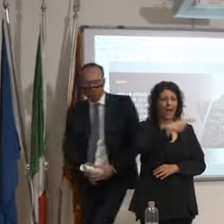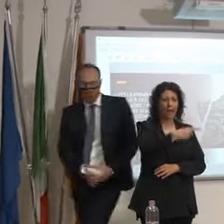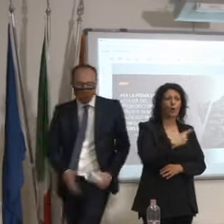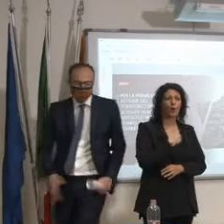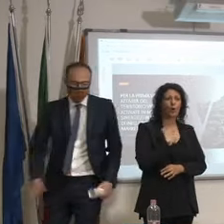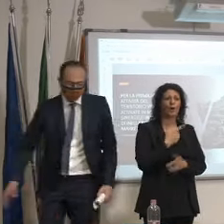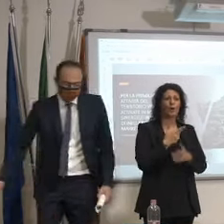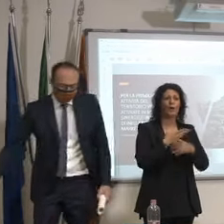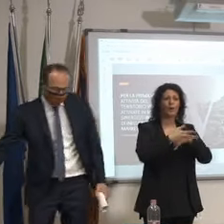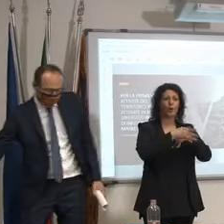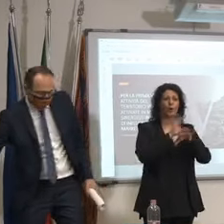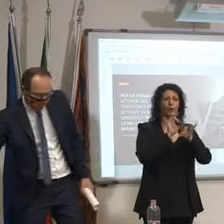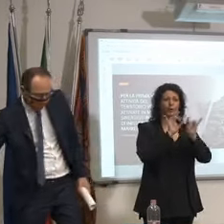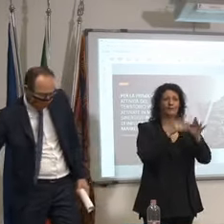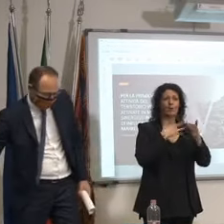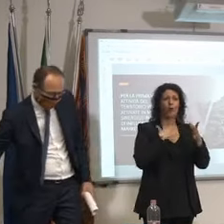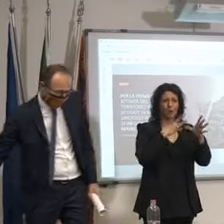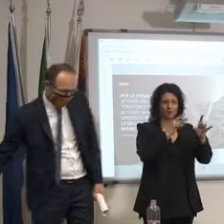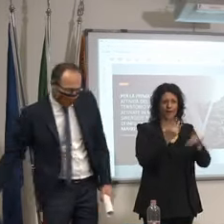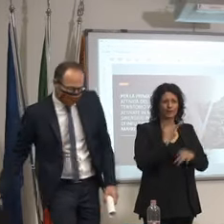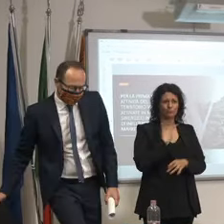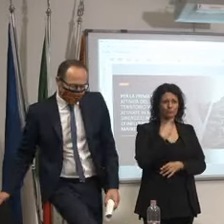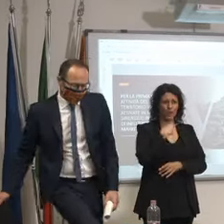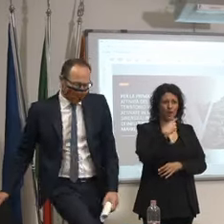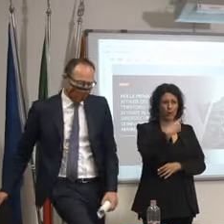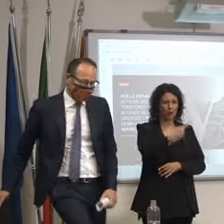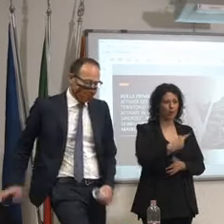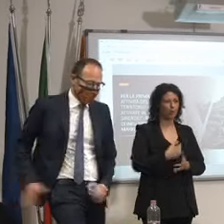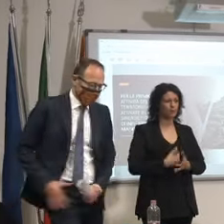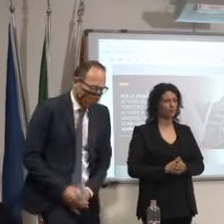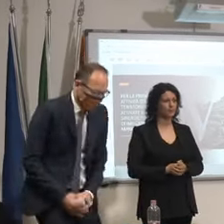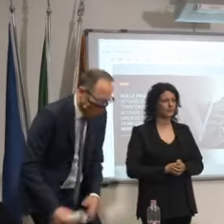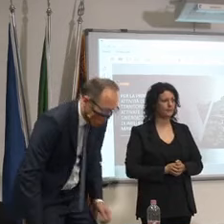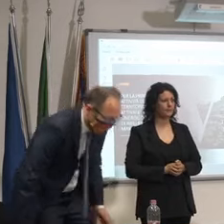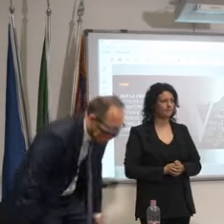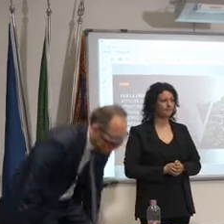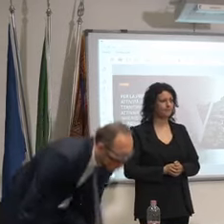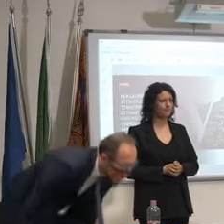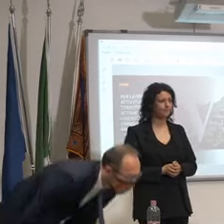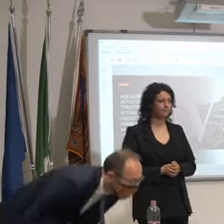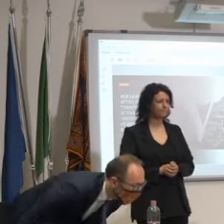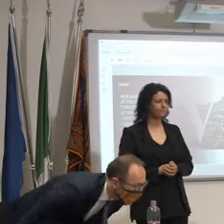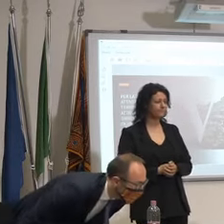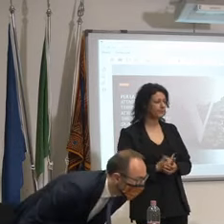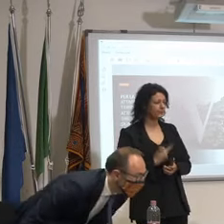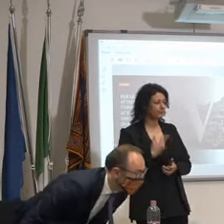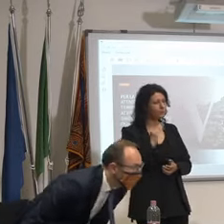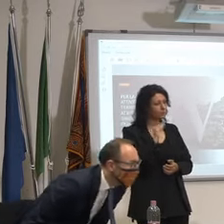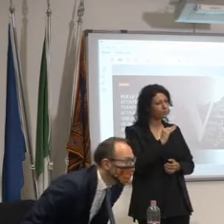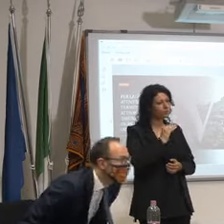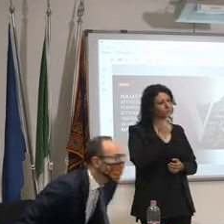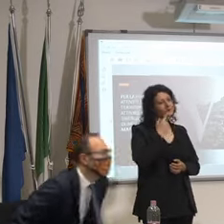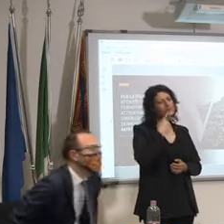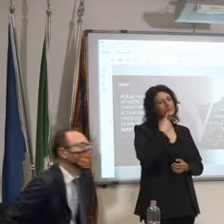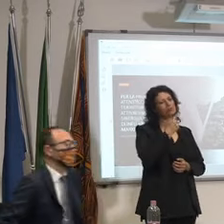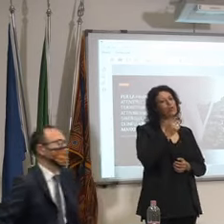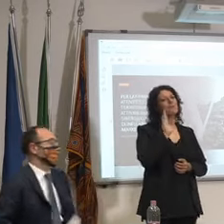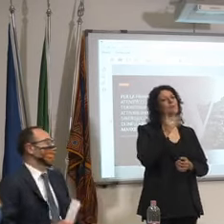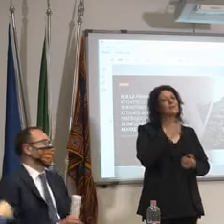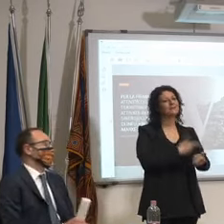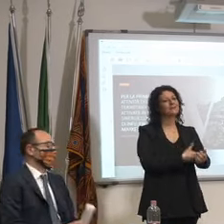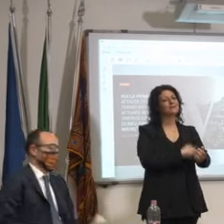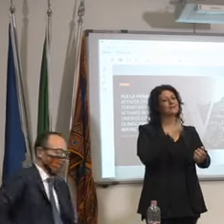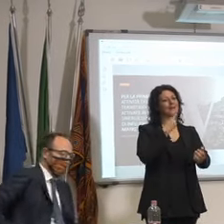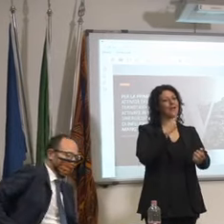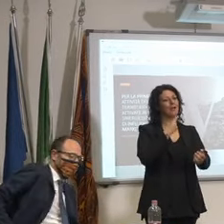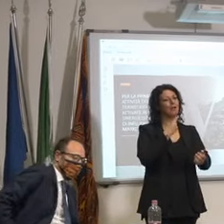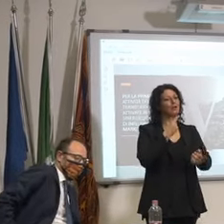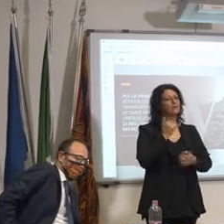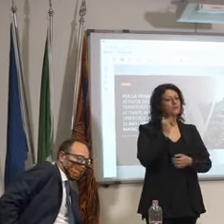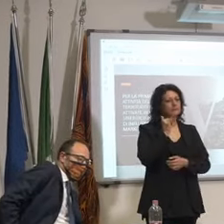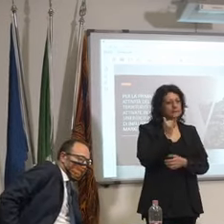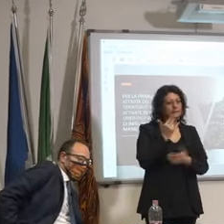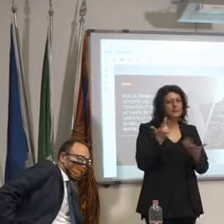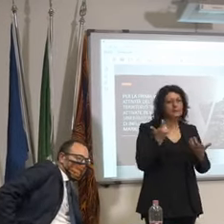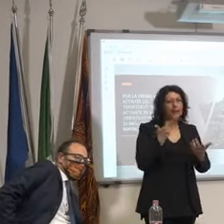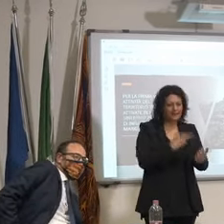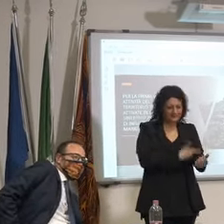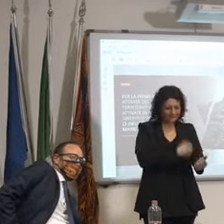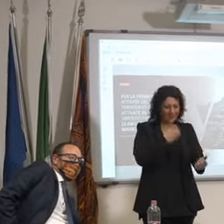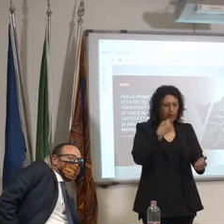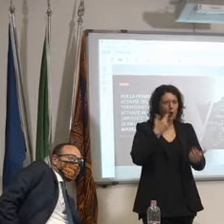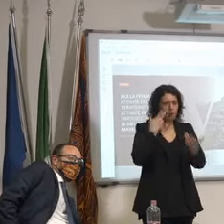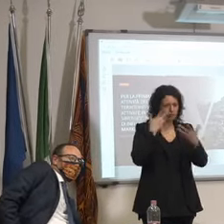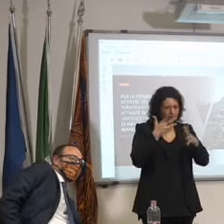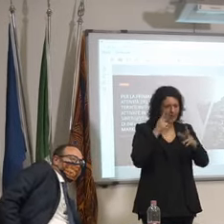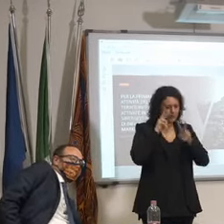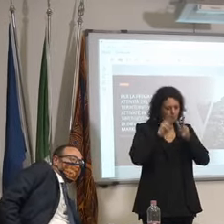che ci parlavamo dei sierologici si ma anche i sierologici che vengono fatti non hanno positività non è